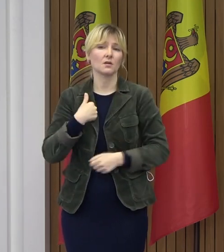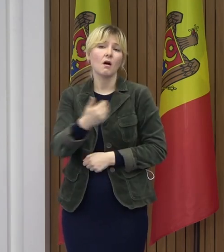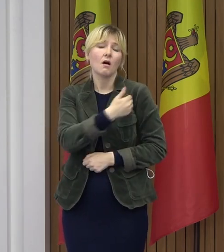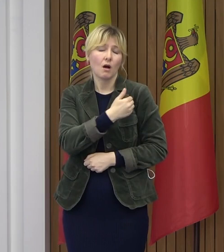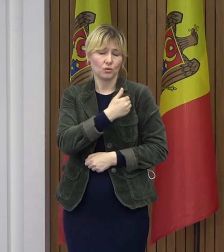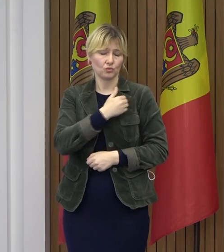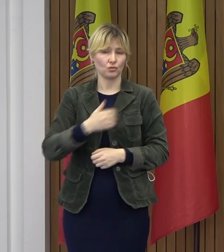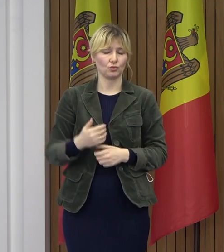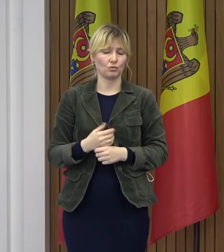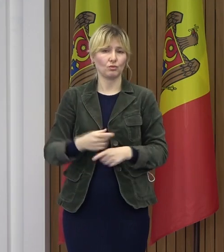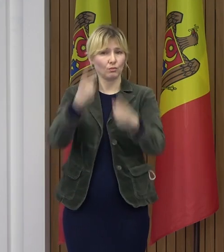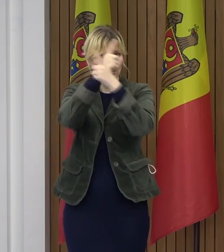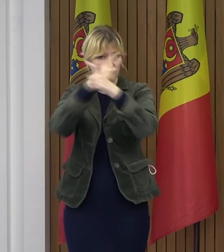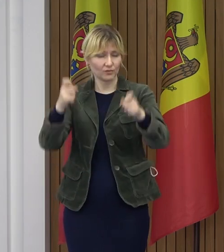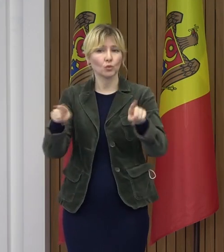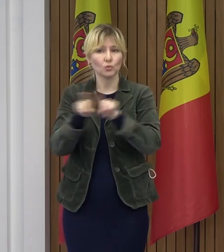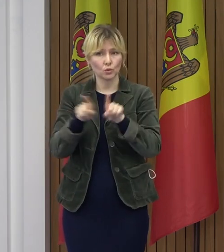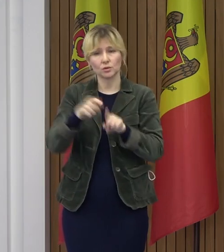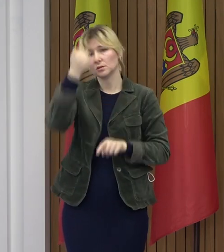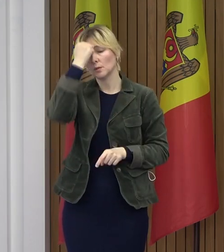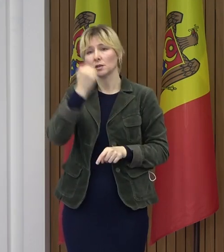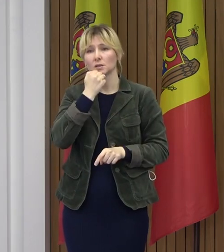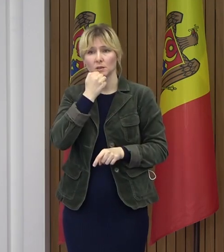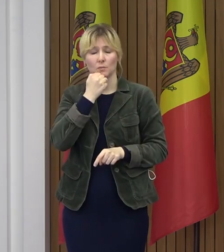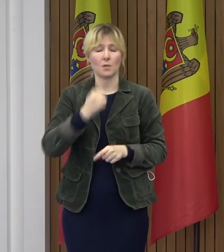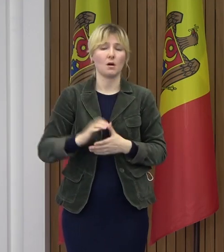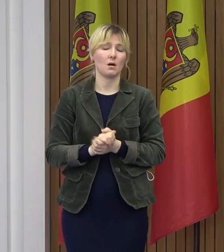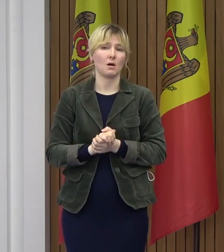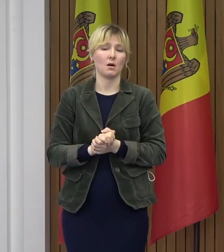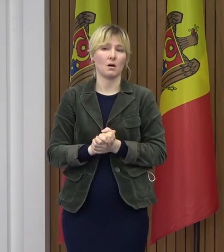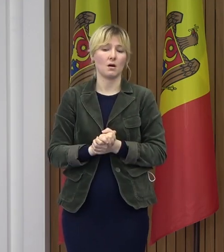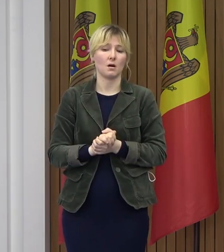această ocazie pentru a le aduce sincere mulțumiri partenerilor noștri de dezvoltare,